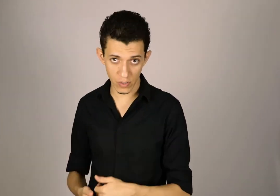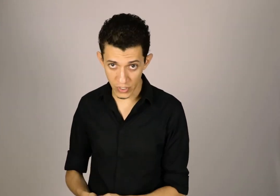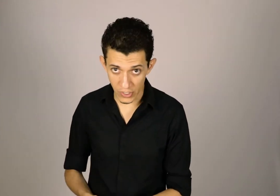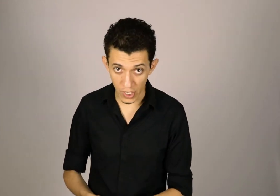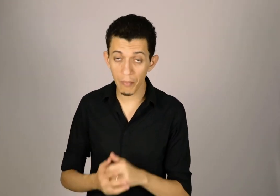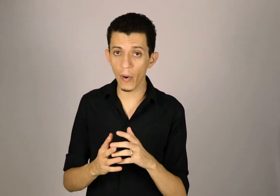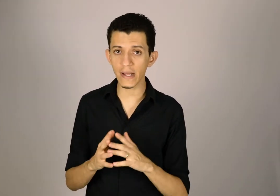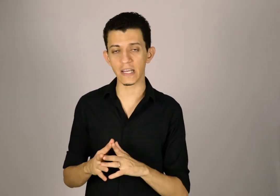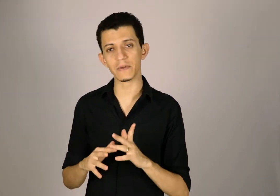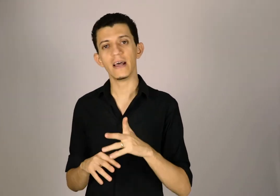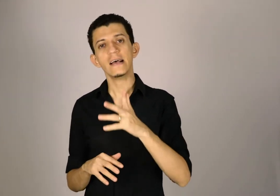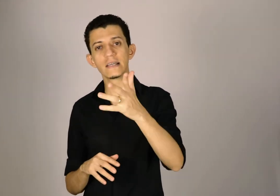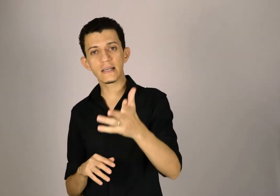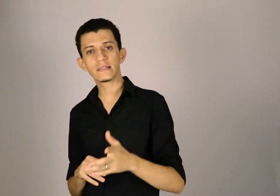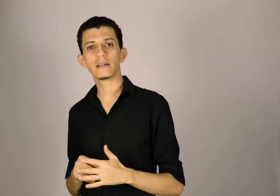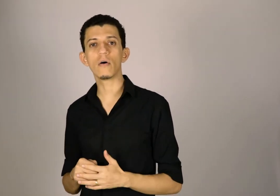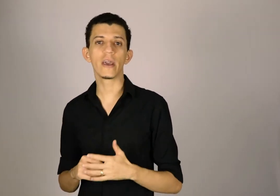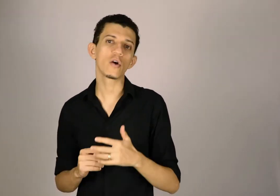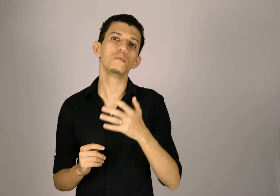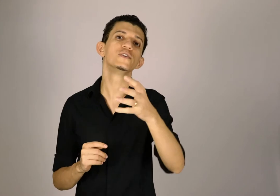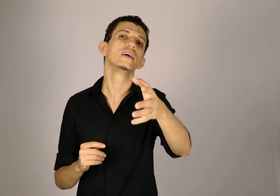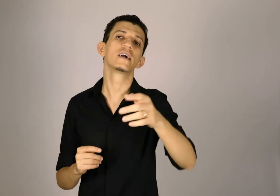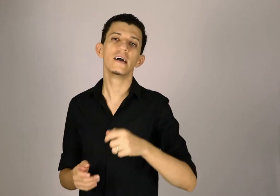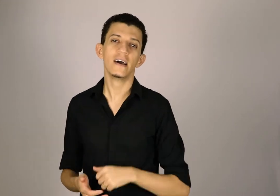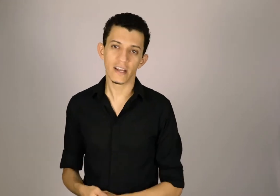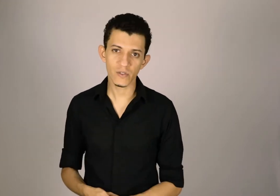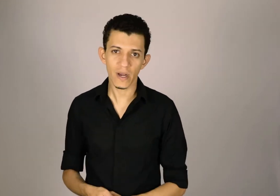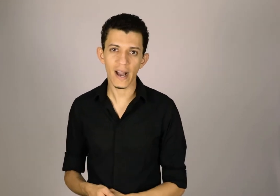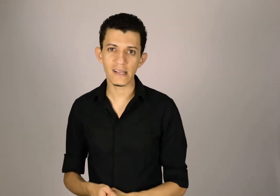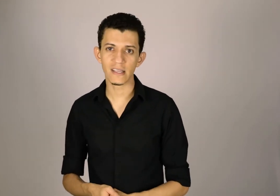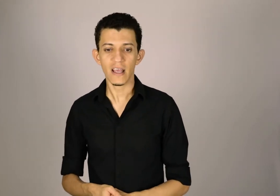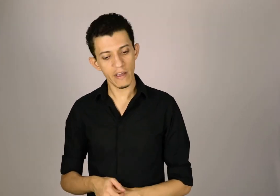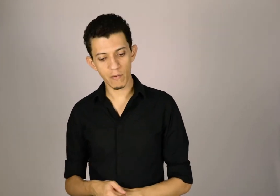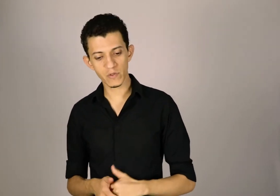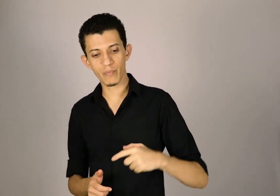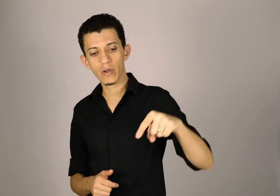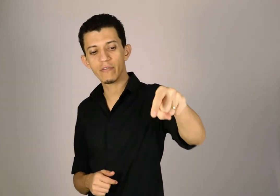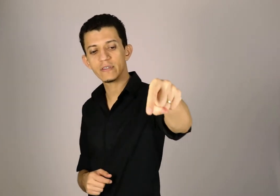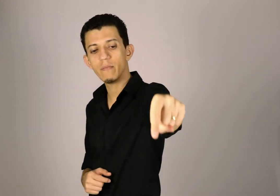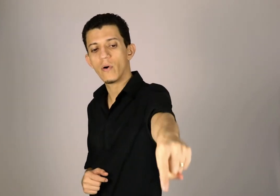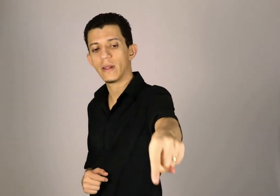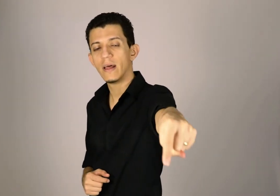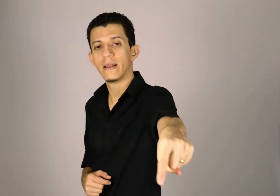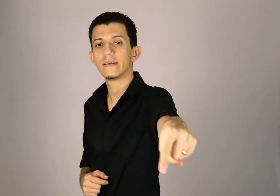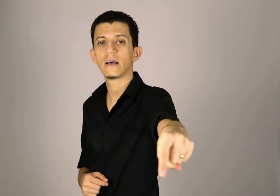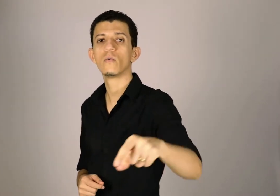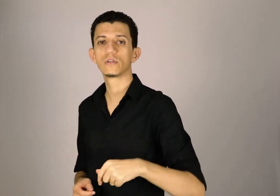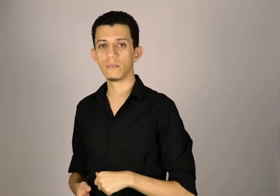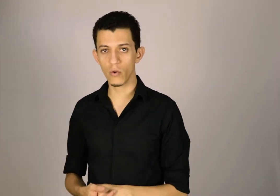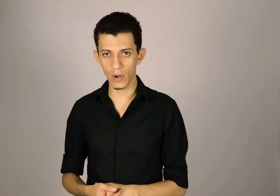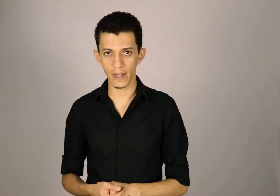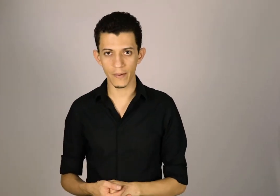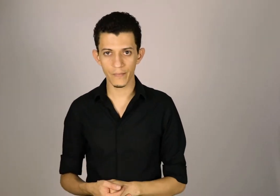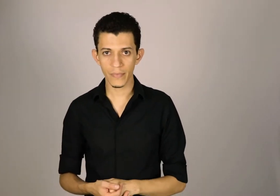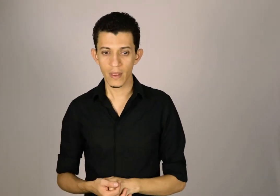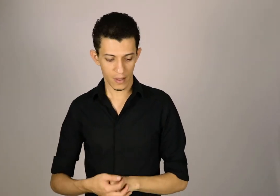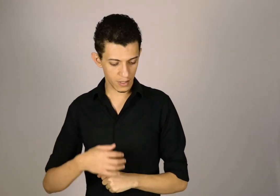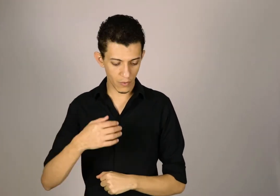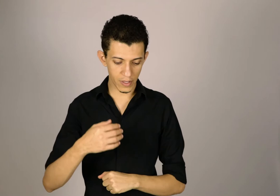dia a dia? Por exemplo, você está ensinando alguém como chega na sua casa. E vamos supor que você more nessa última rua ali. Então, aqui,